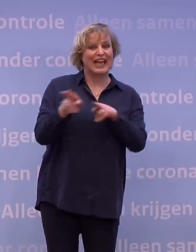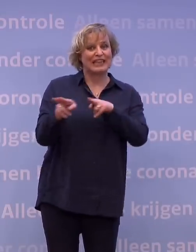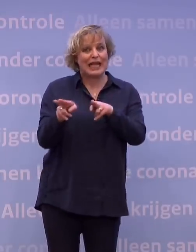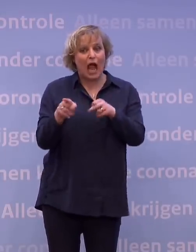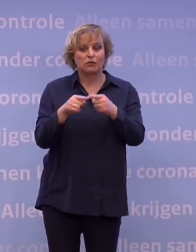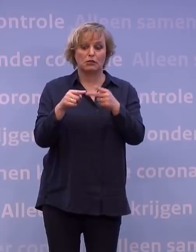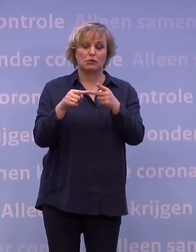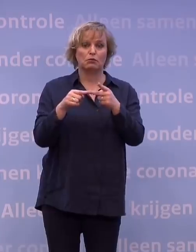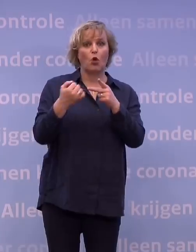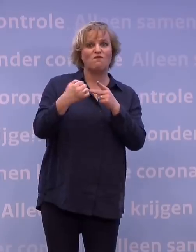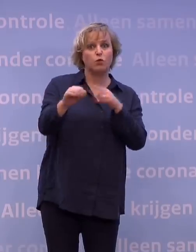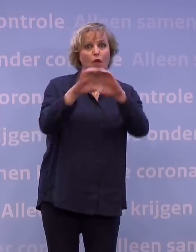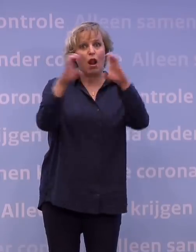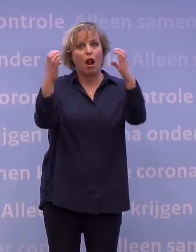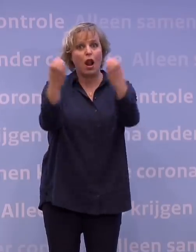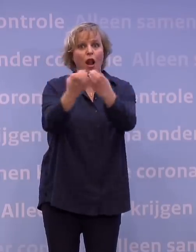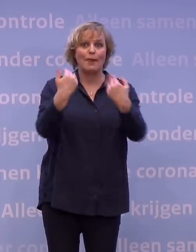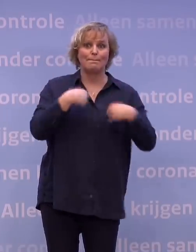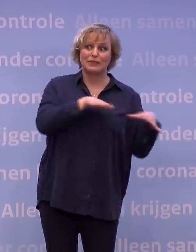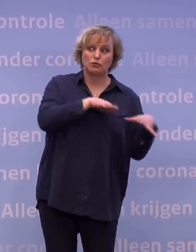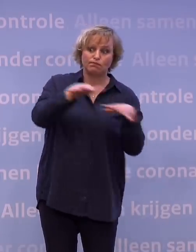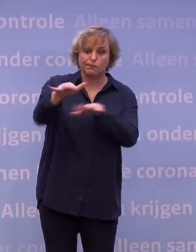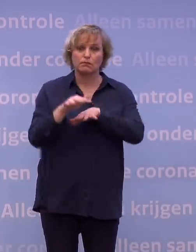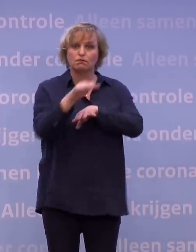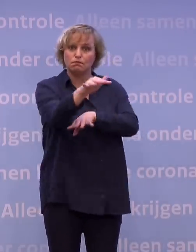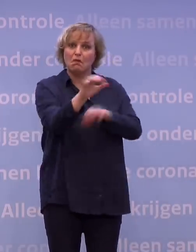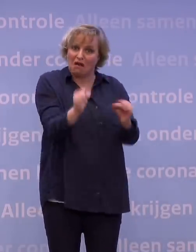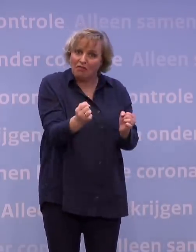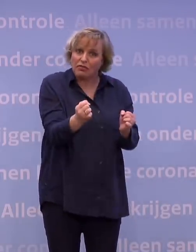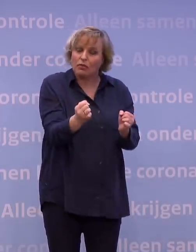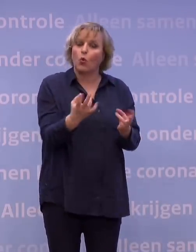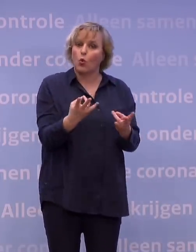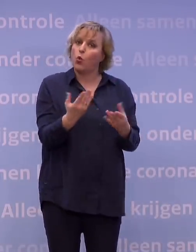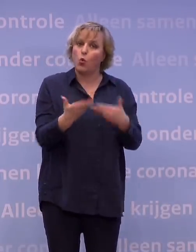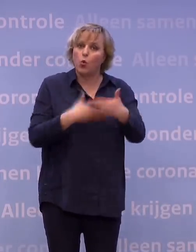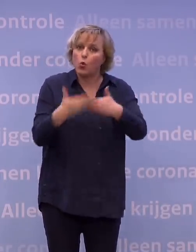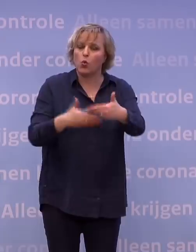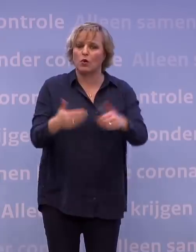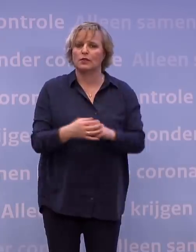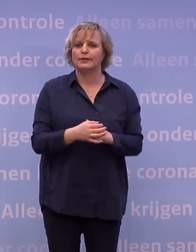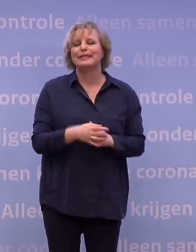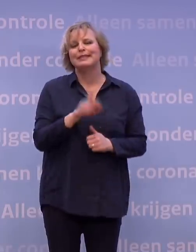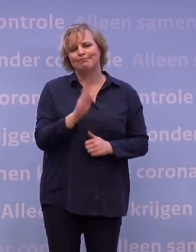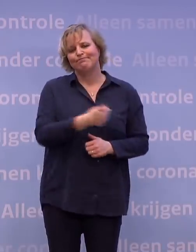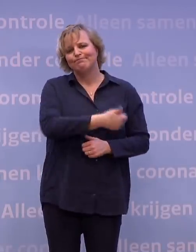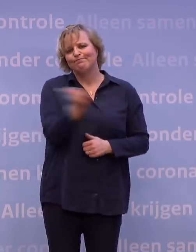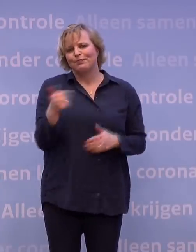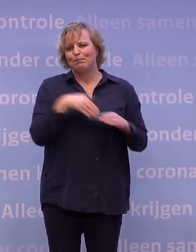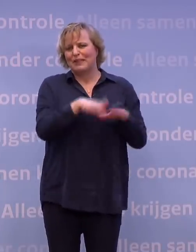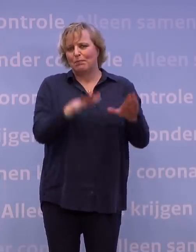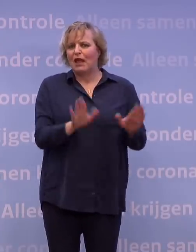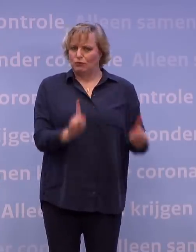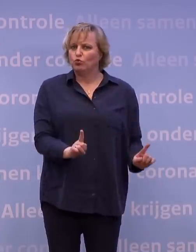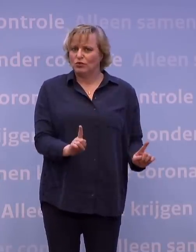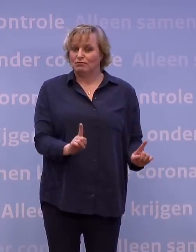theater of een voetbalstadion weer veilig kan. Maar testen helpt alleen als we ook binnenblijven, bij het wachten op de uitslag